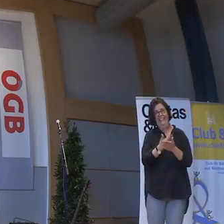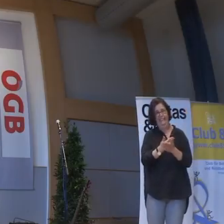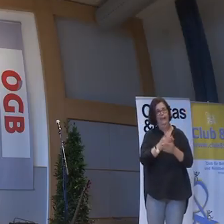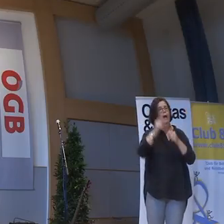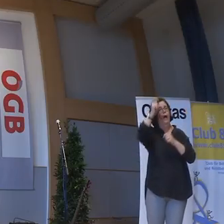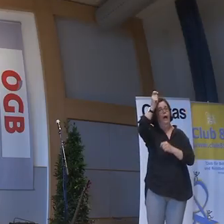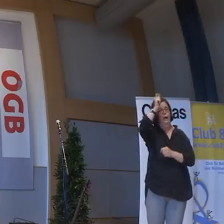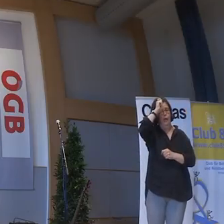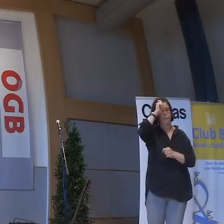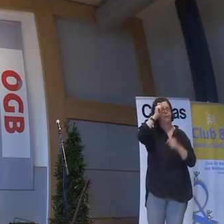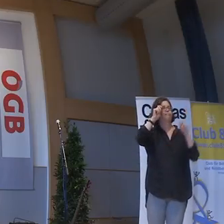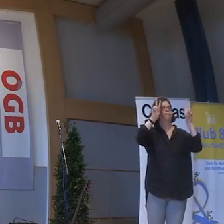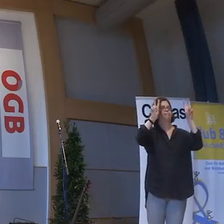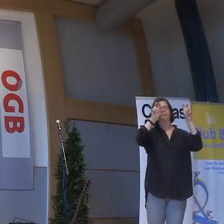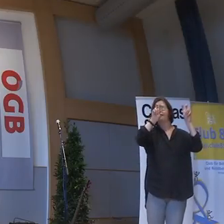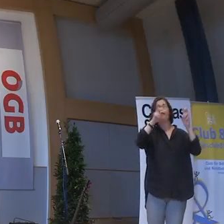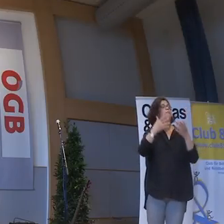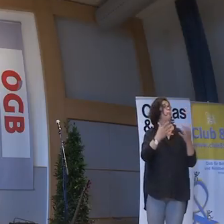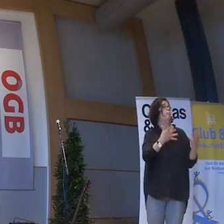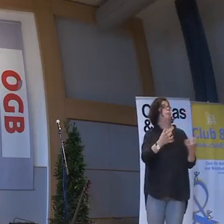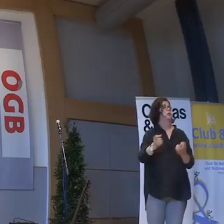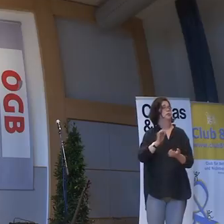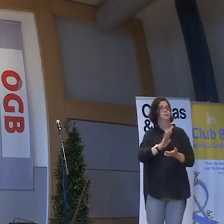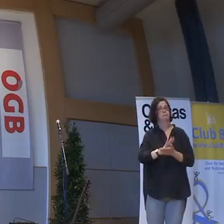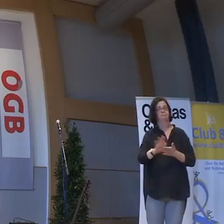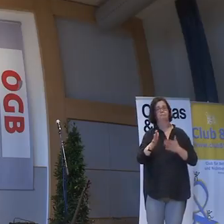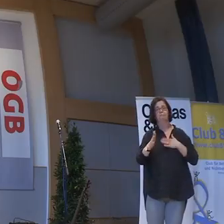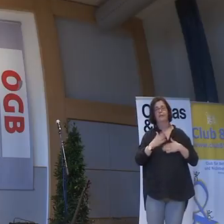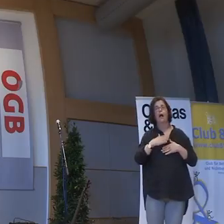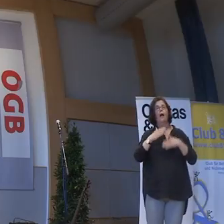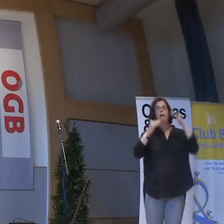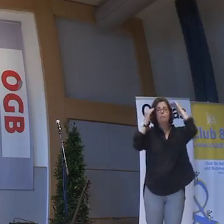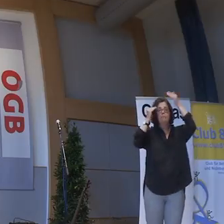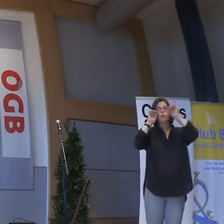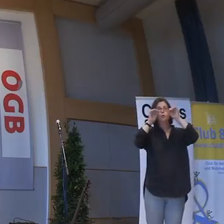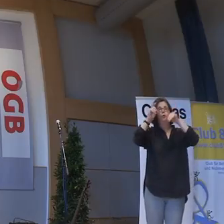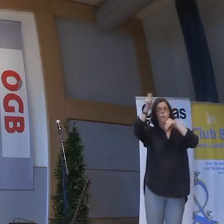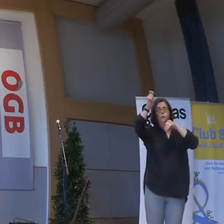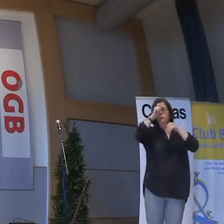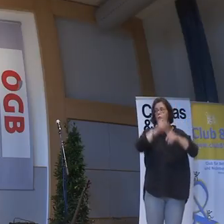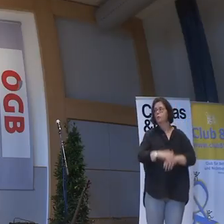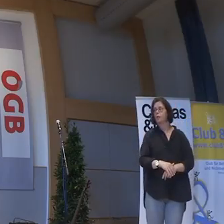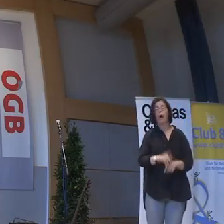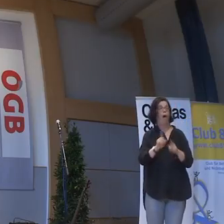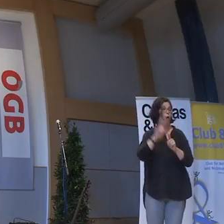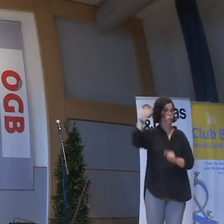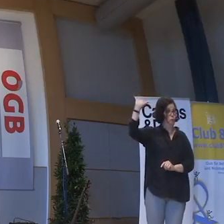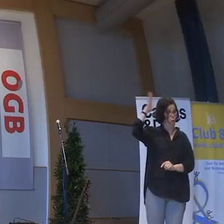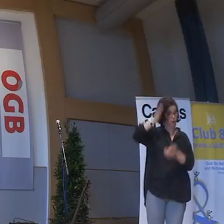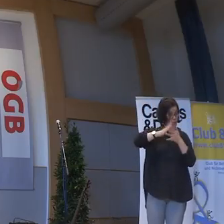Kappel ist praktisch. Es verdeckt alles, und verhindert Sonnenbrand.